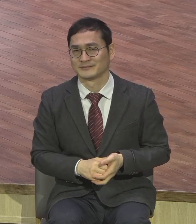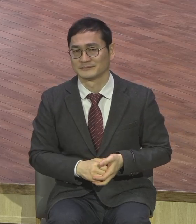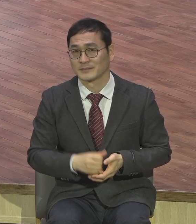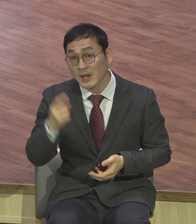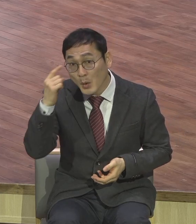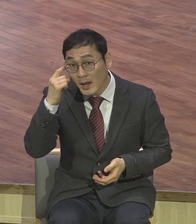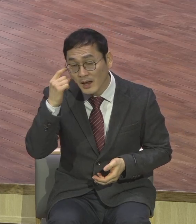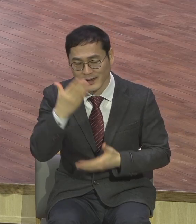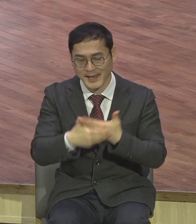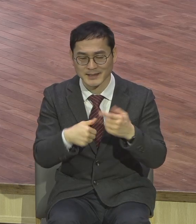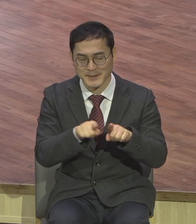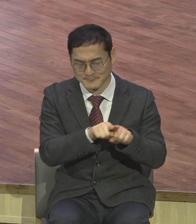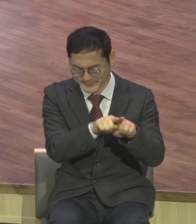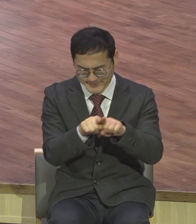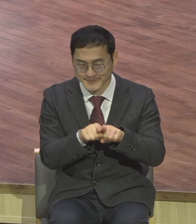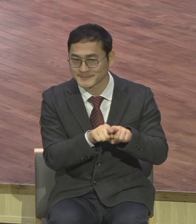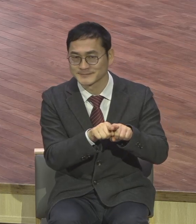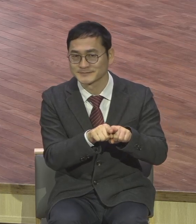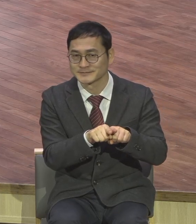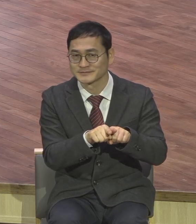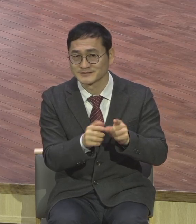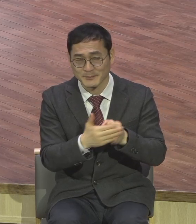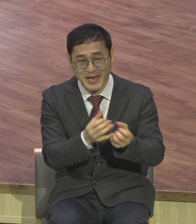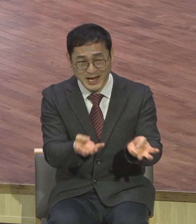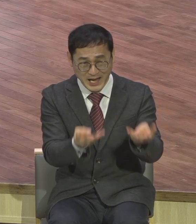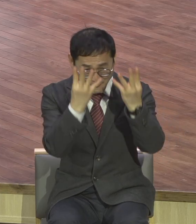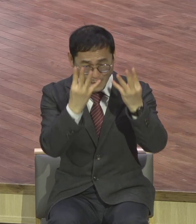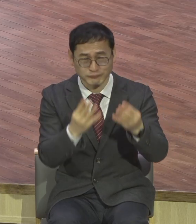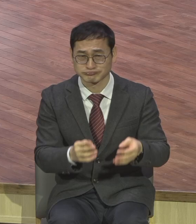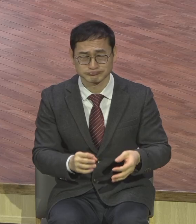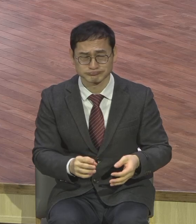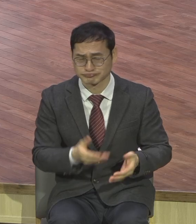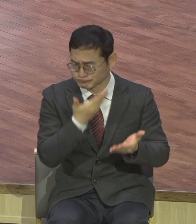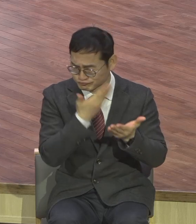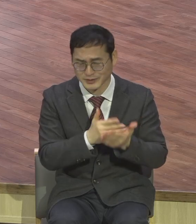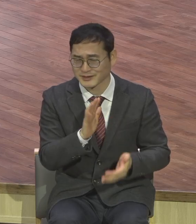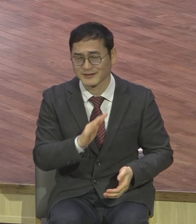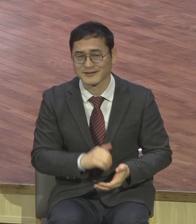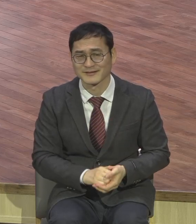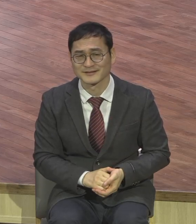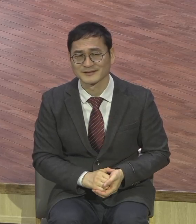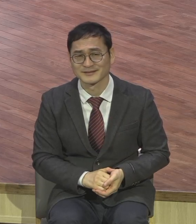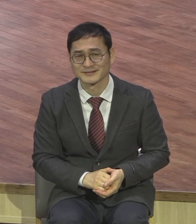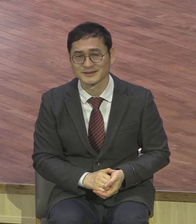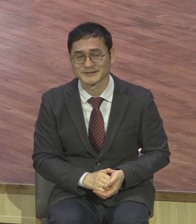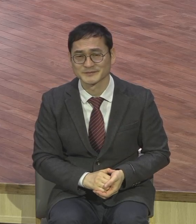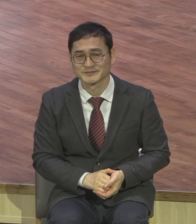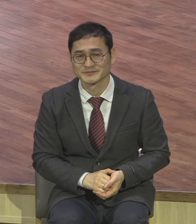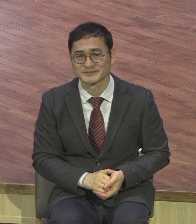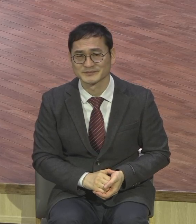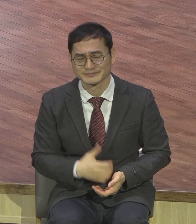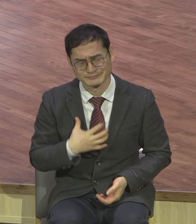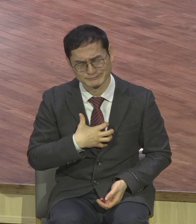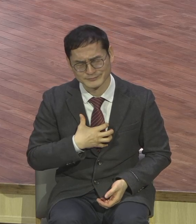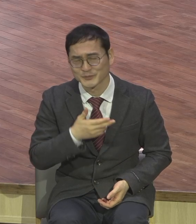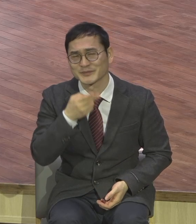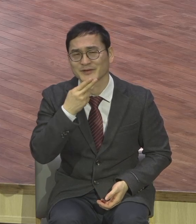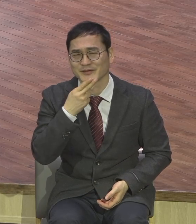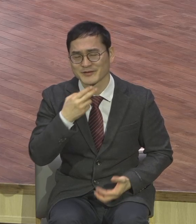감옥인들 뭐 상관 있습니까 환경 상관없다는 말씀이에요 이런 사람을